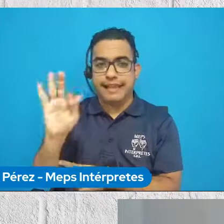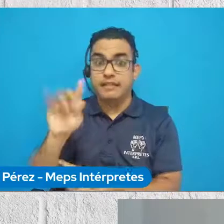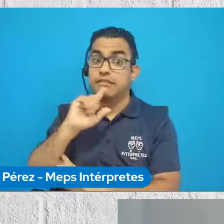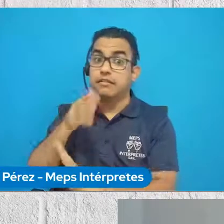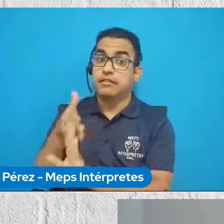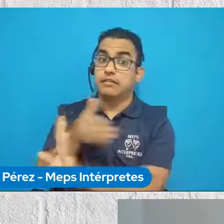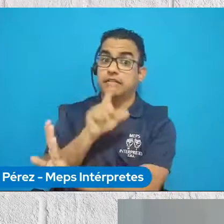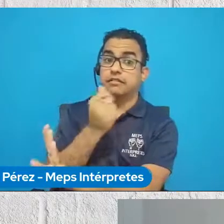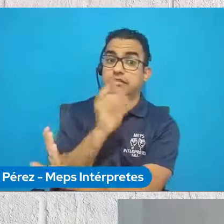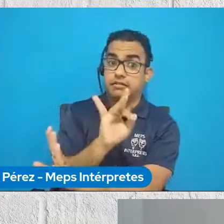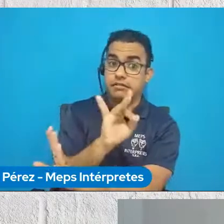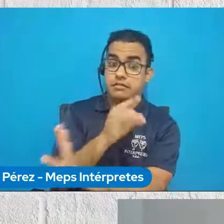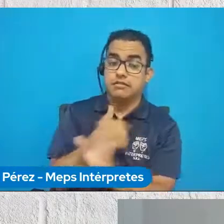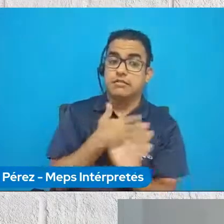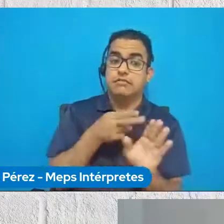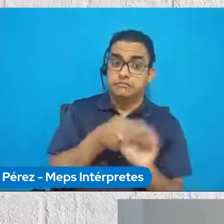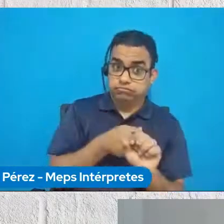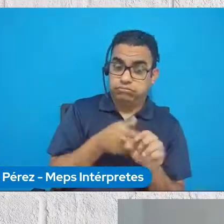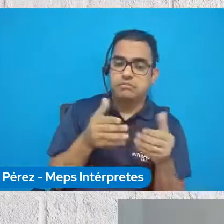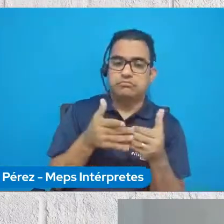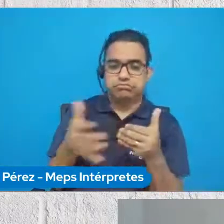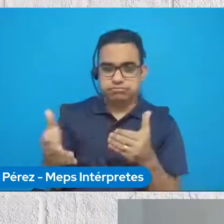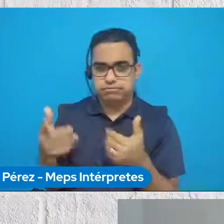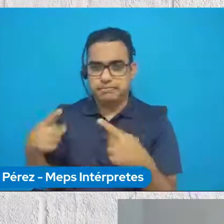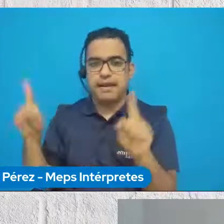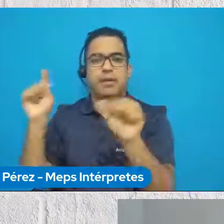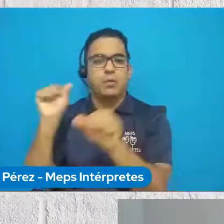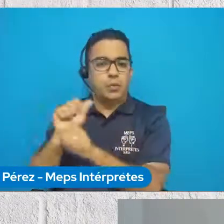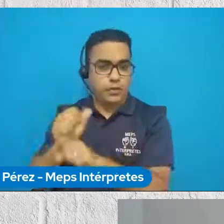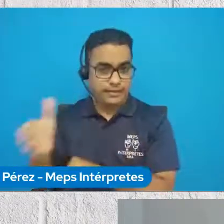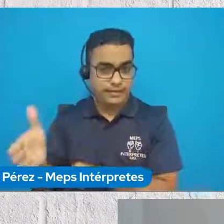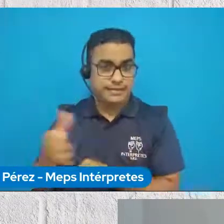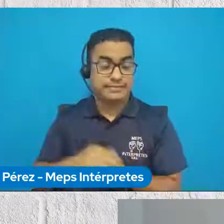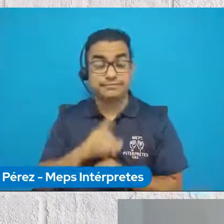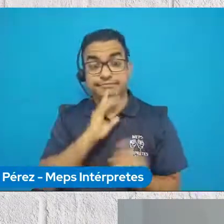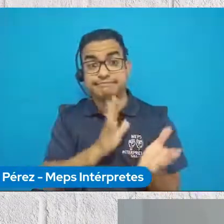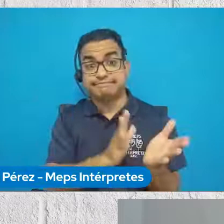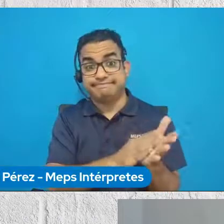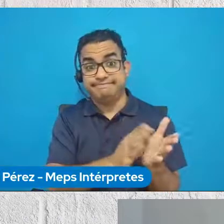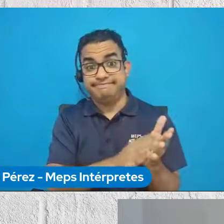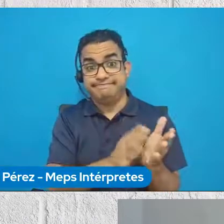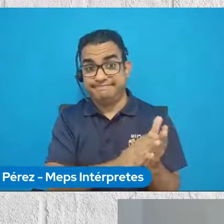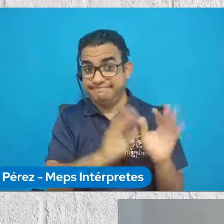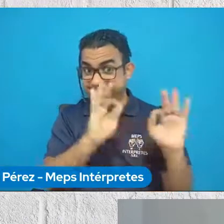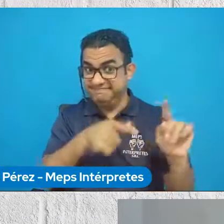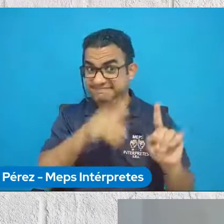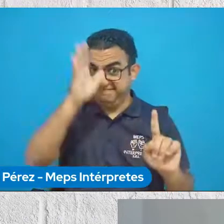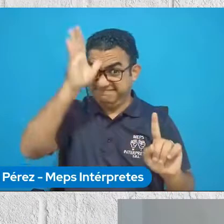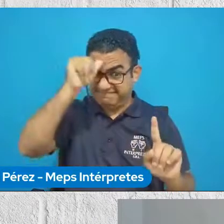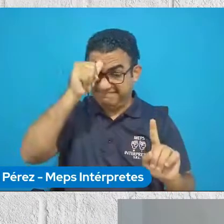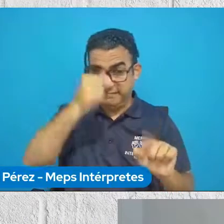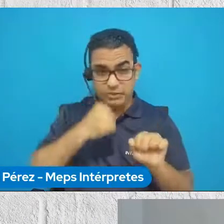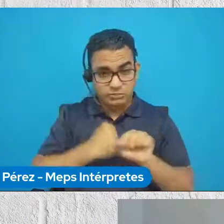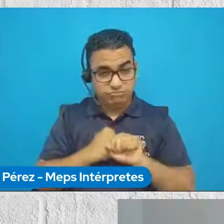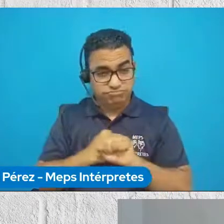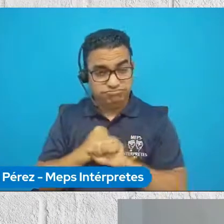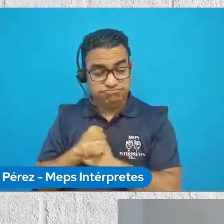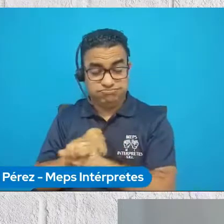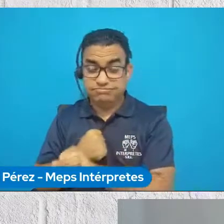misión como voluntaria de Naciones Unidas. Excelente, Zuli. Bueno, felicitaciones por la perseverancia porque sabemos que